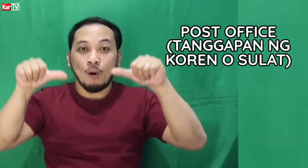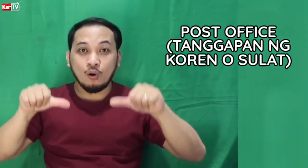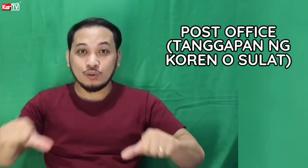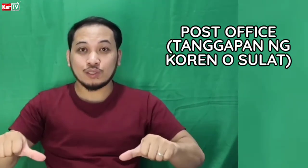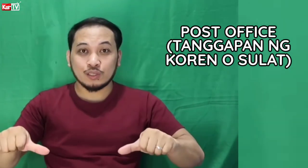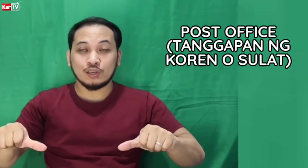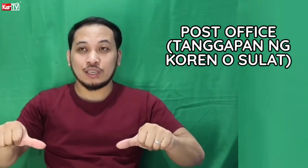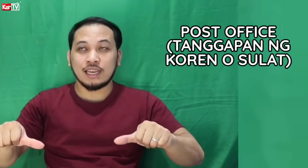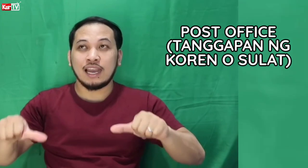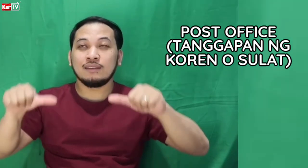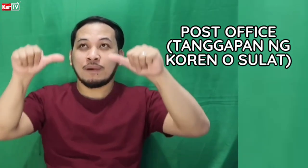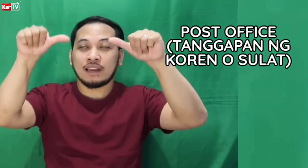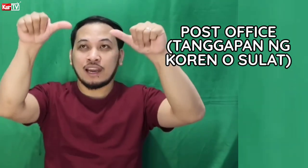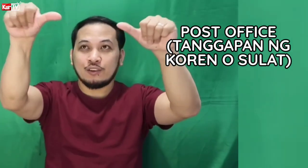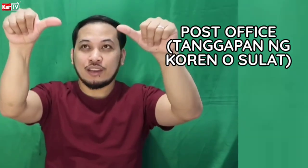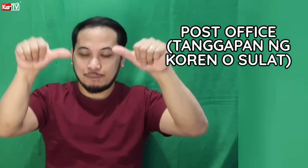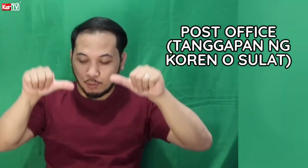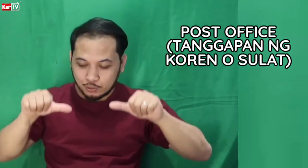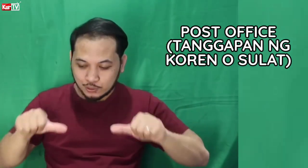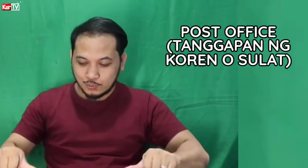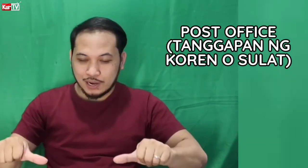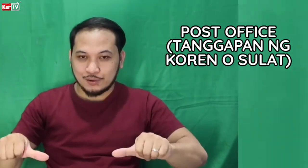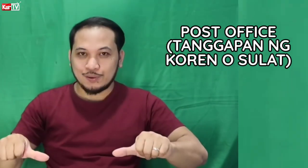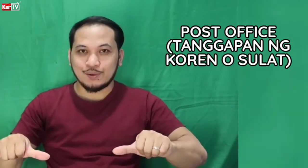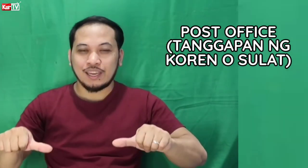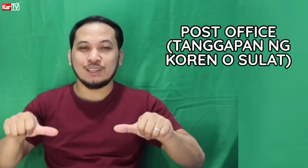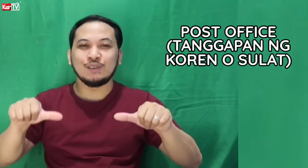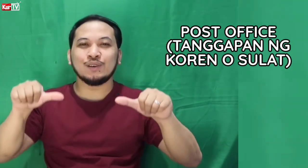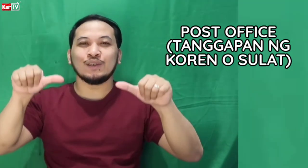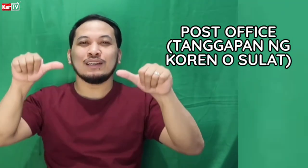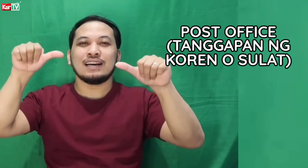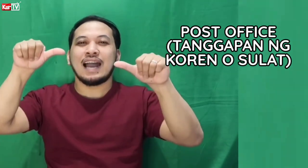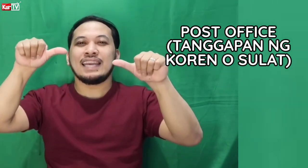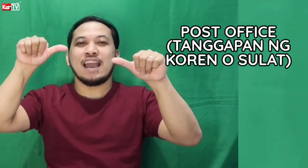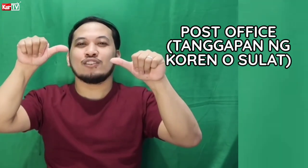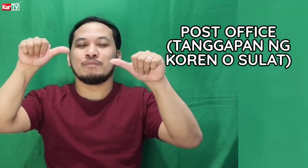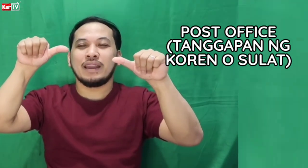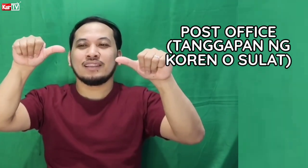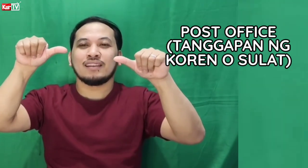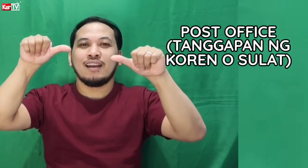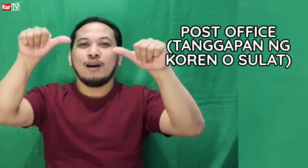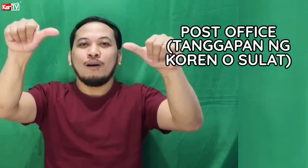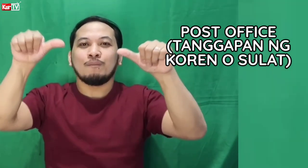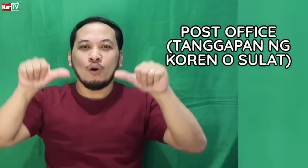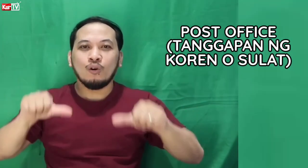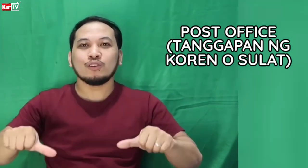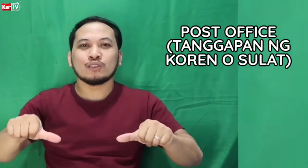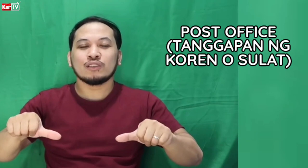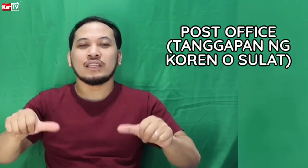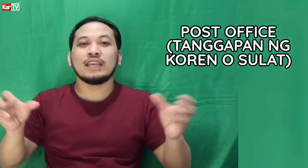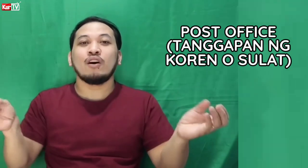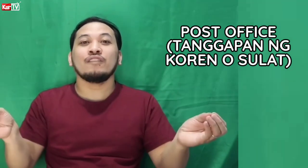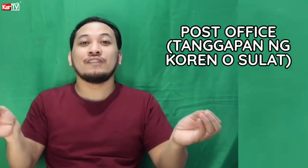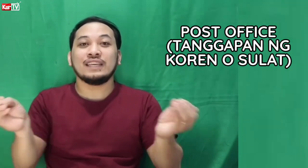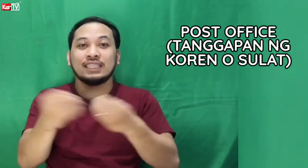Post. Ayan. Para kayo nag-post nung ano, nung inyong announcement. Post. Then, Office.